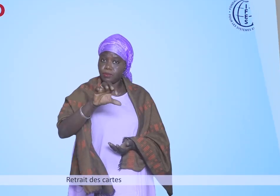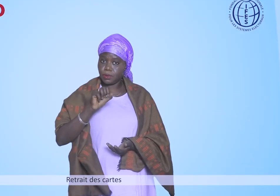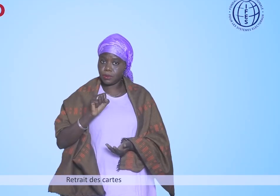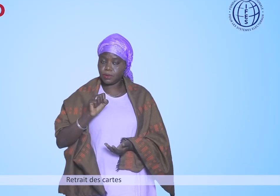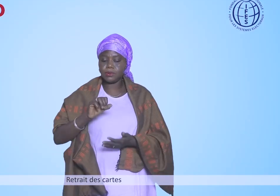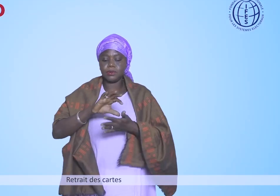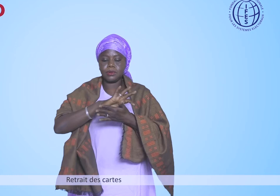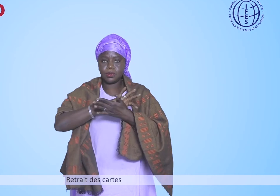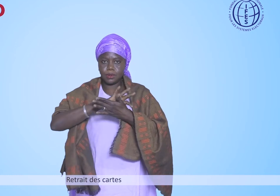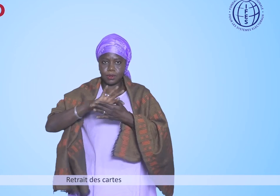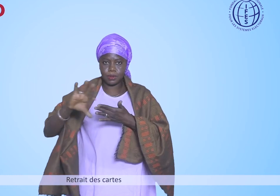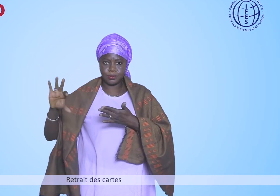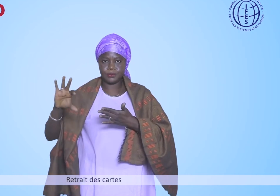Retrait des cartes